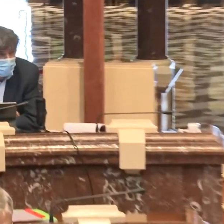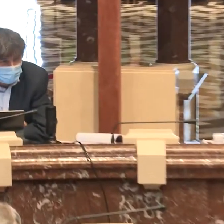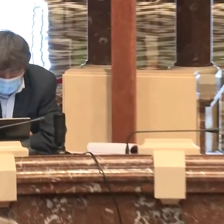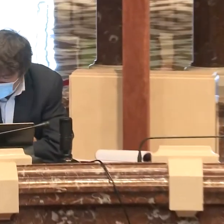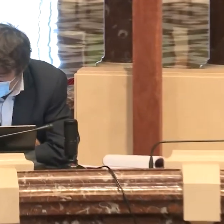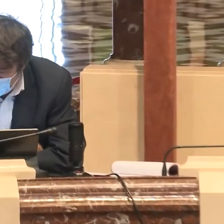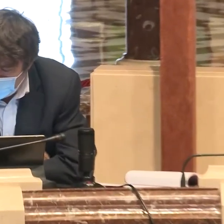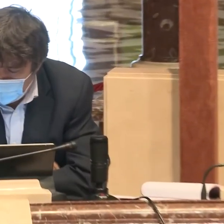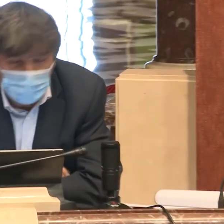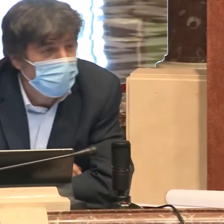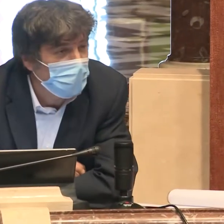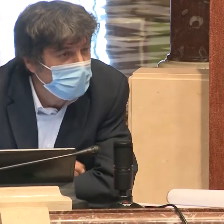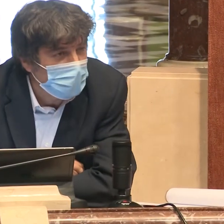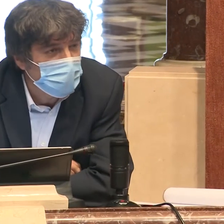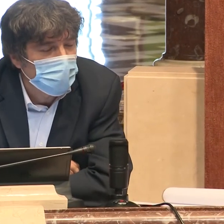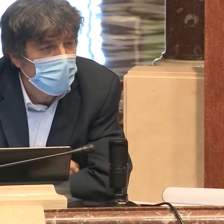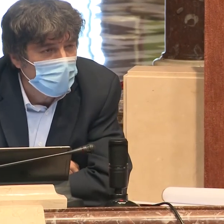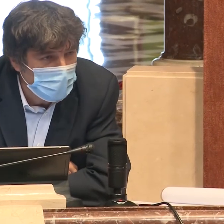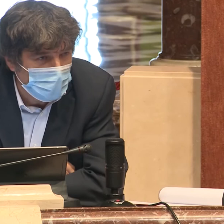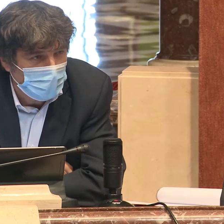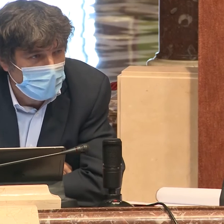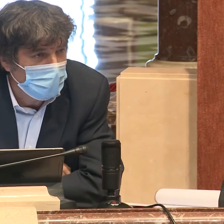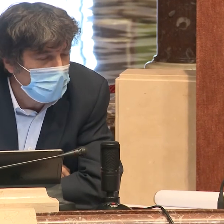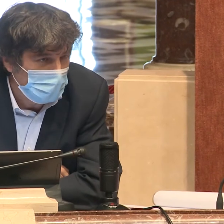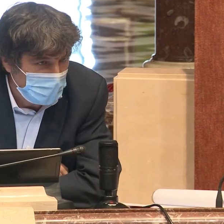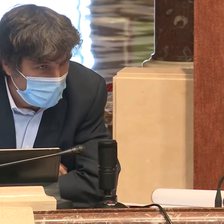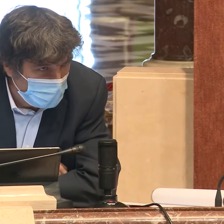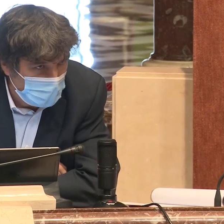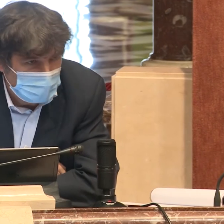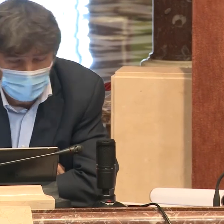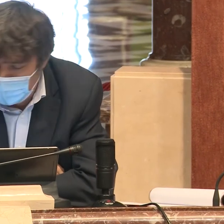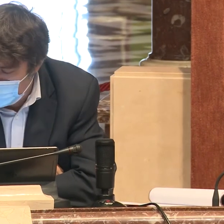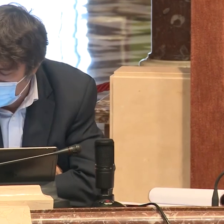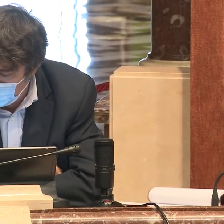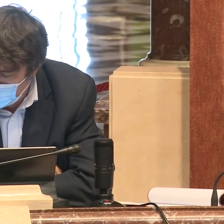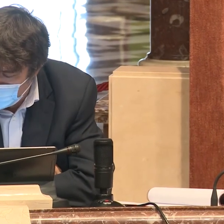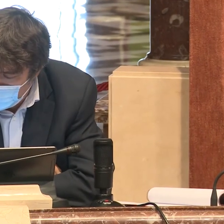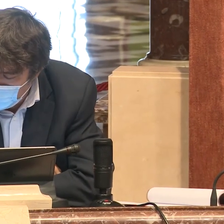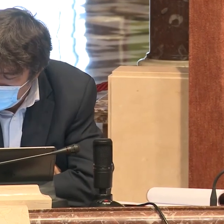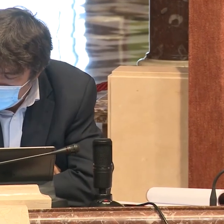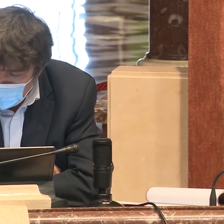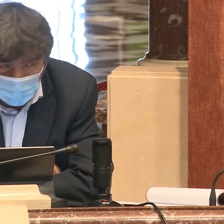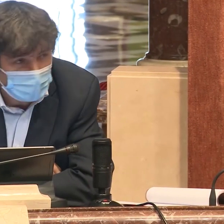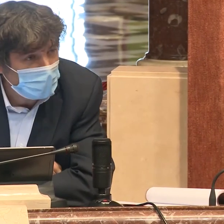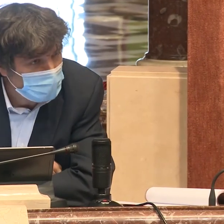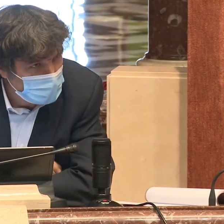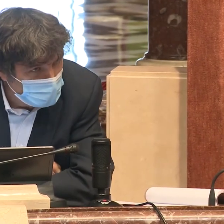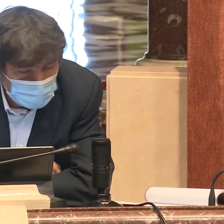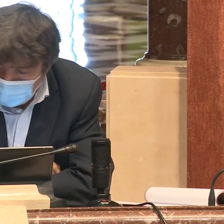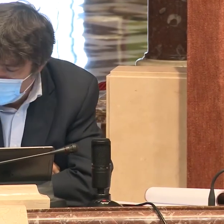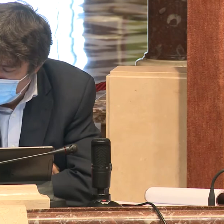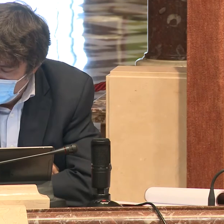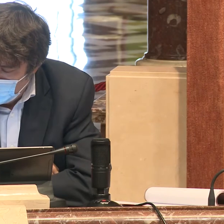presidenta. Señor Pérez, es un orgullo recibirle la mañana de hoy en la Asamblea Regional, en esta